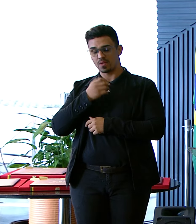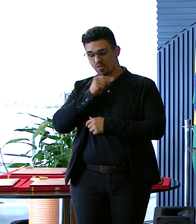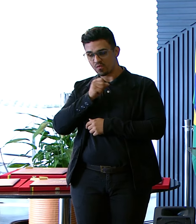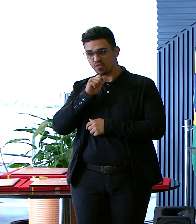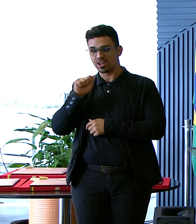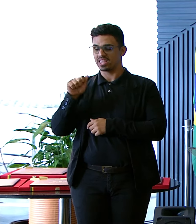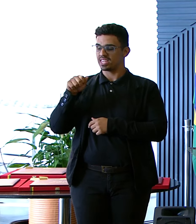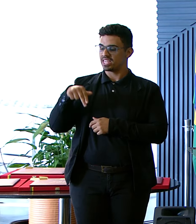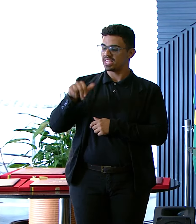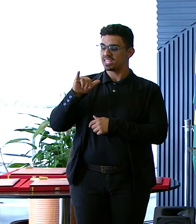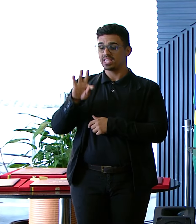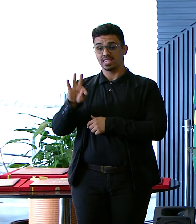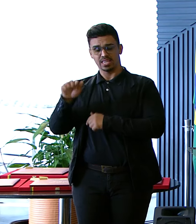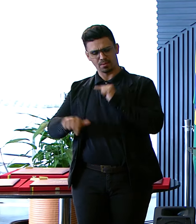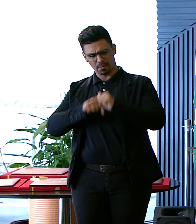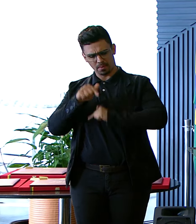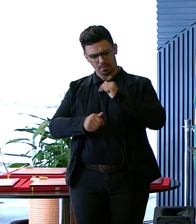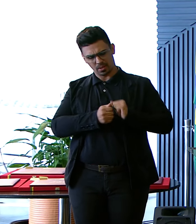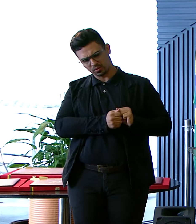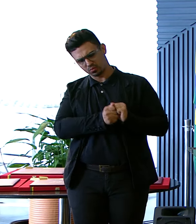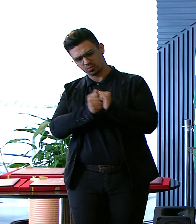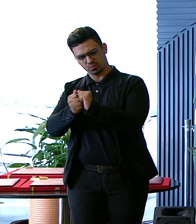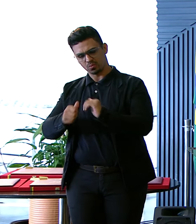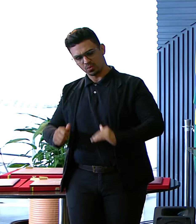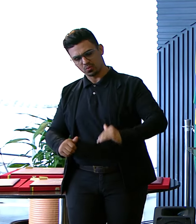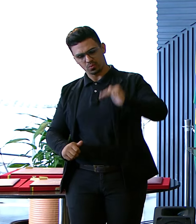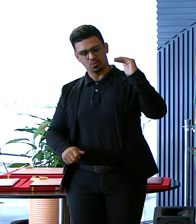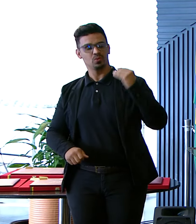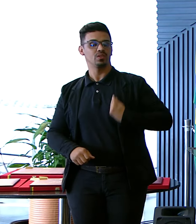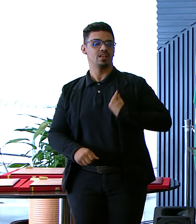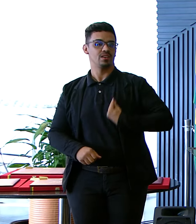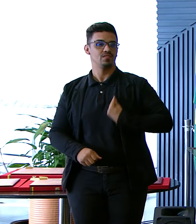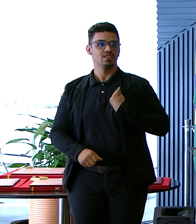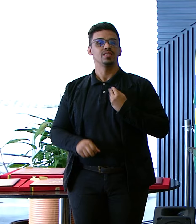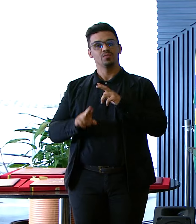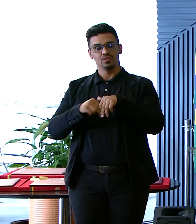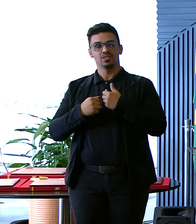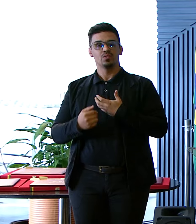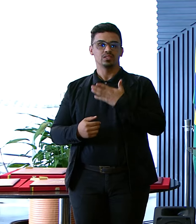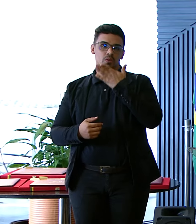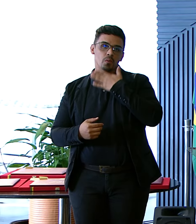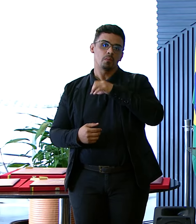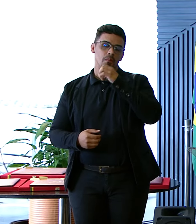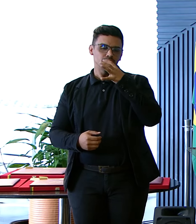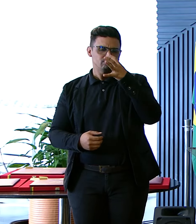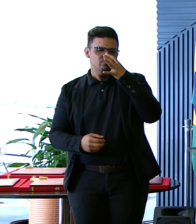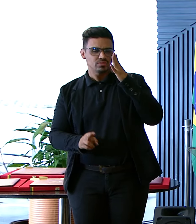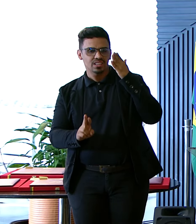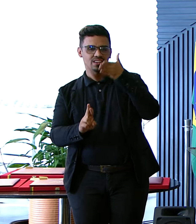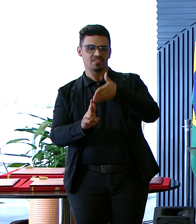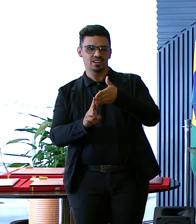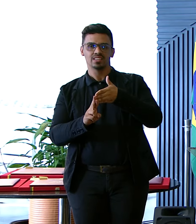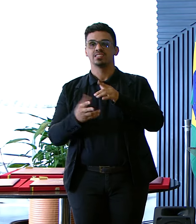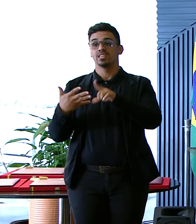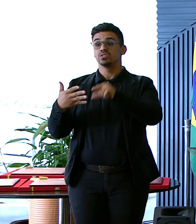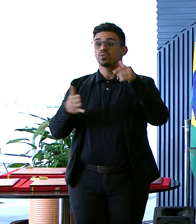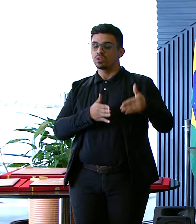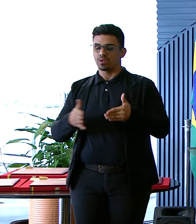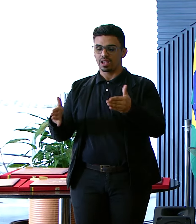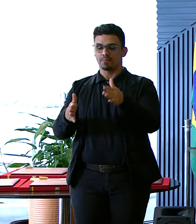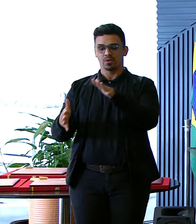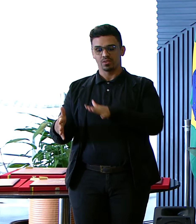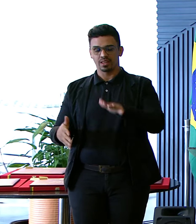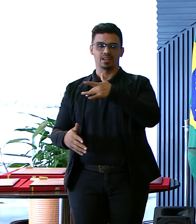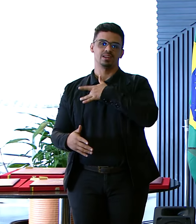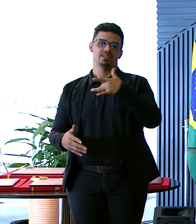Durante toda a sua vida E foi talvez A grande inspiração Para o meu pai Ter escolhido Esse caminho Na saúde pública A avó Anitta